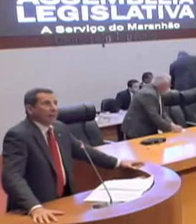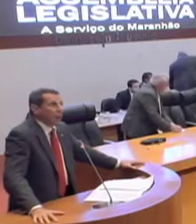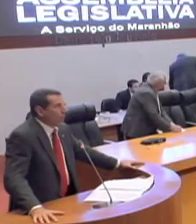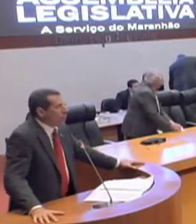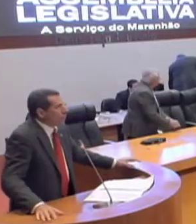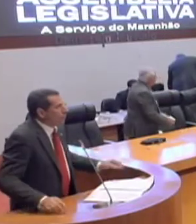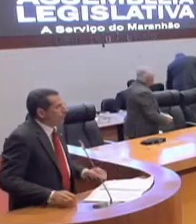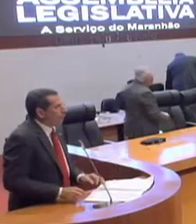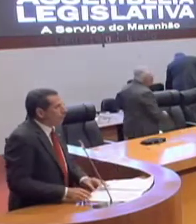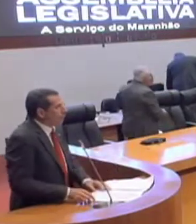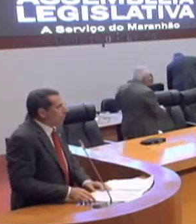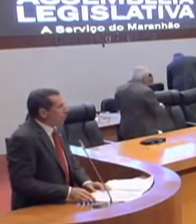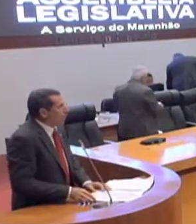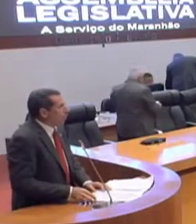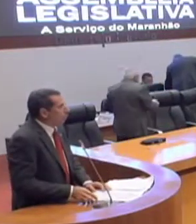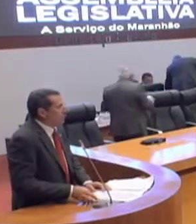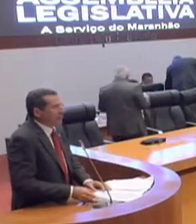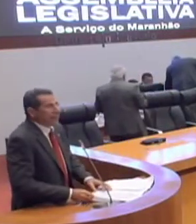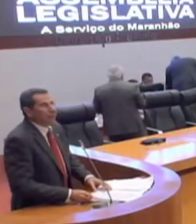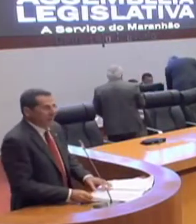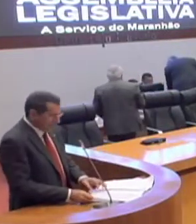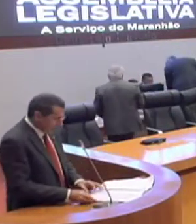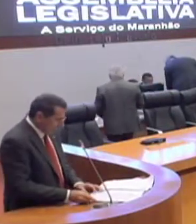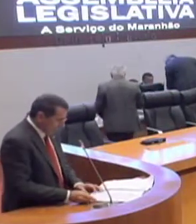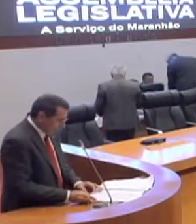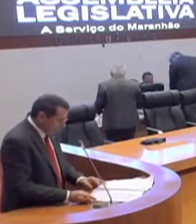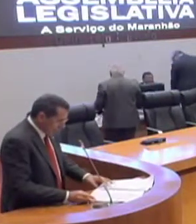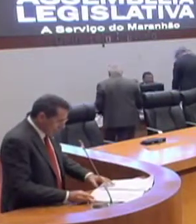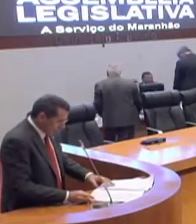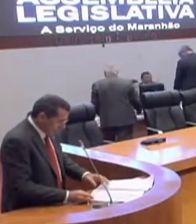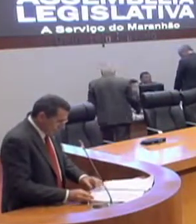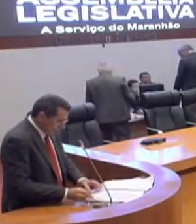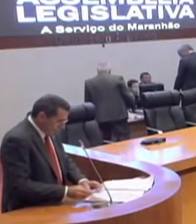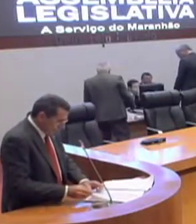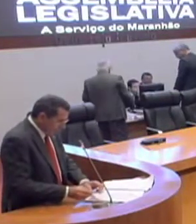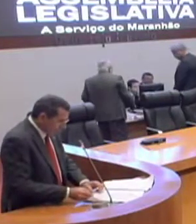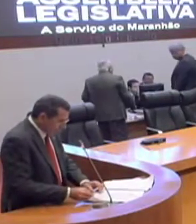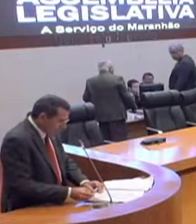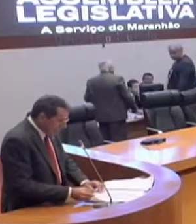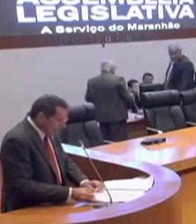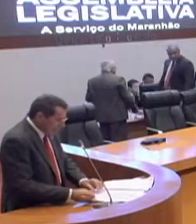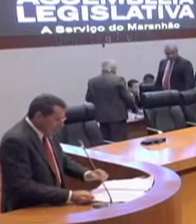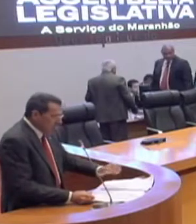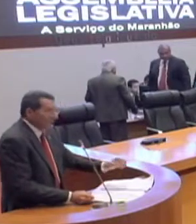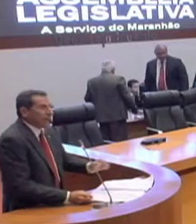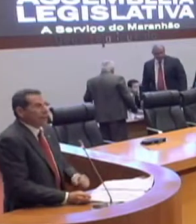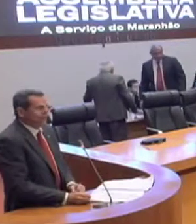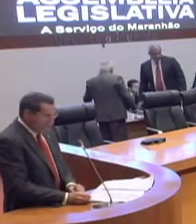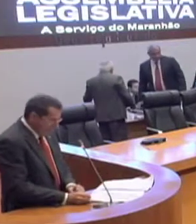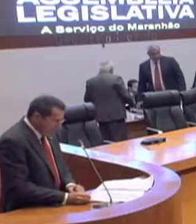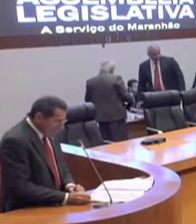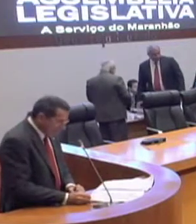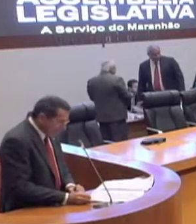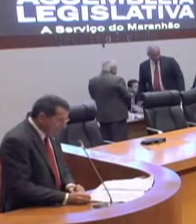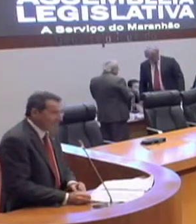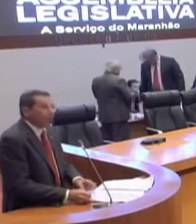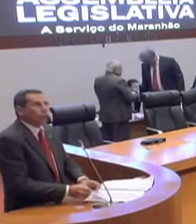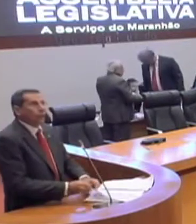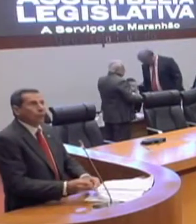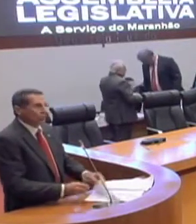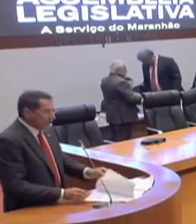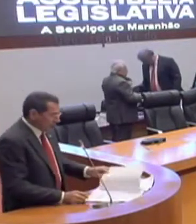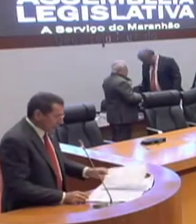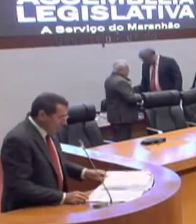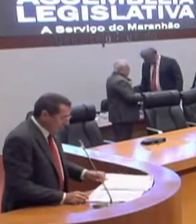a cidade não almoça. Se o campo não planta, a cidade não janta. Criamos também a lei que denomina a MA-125